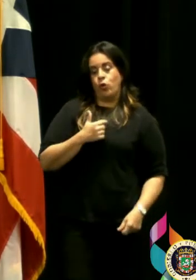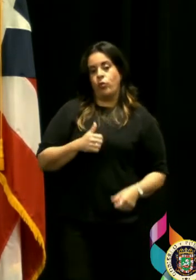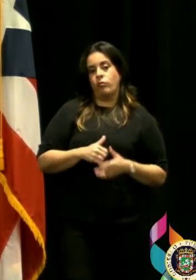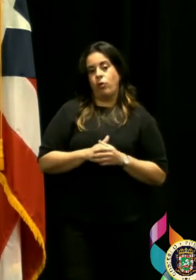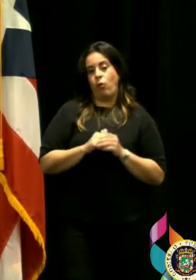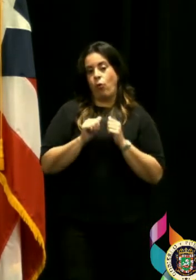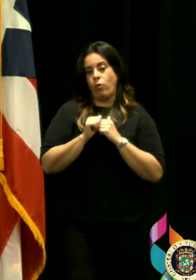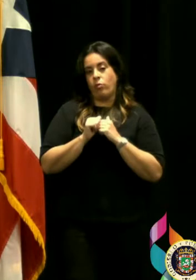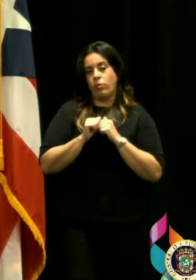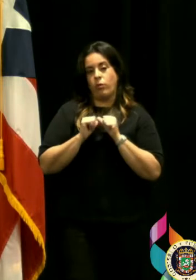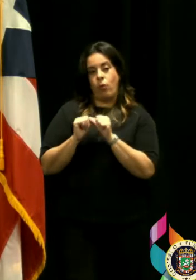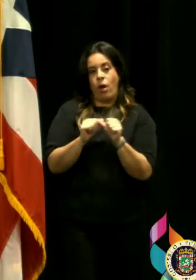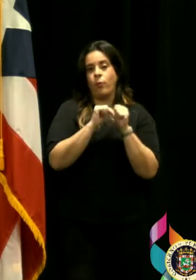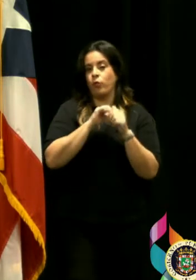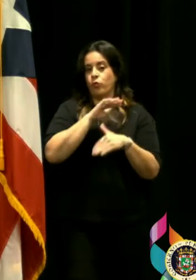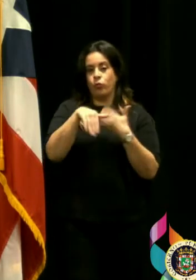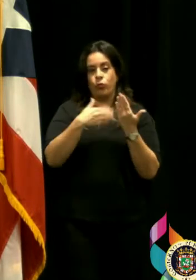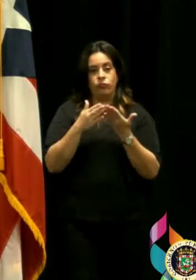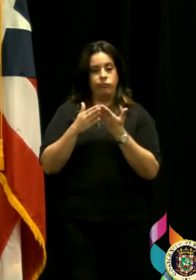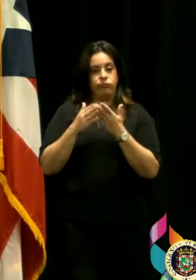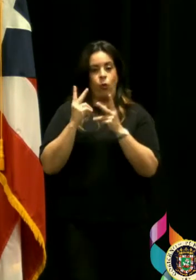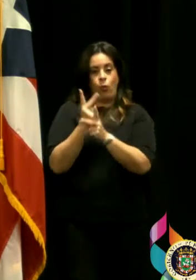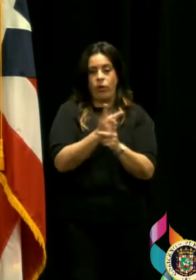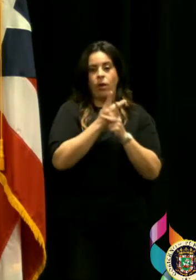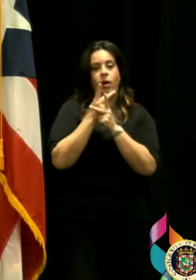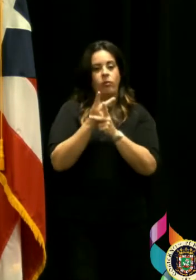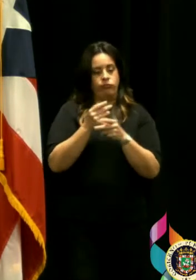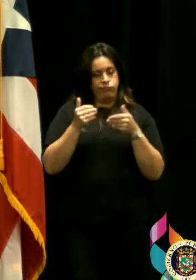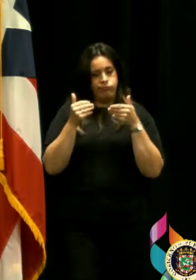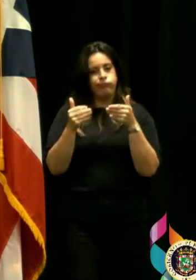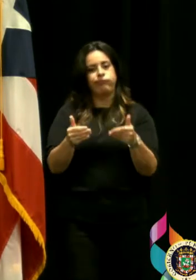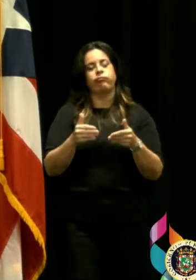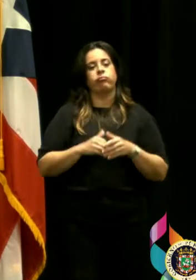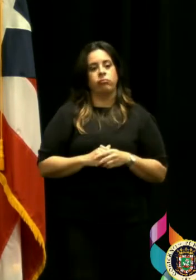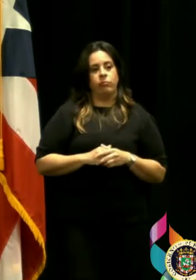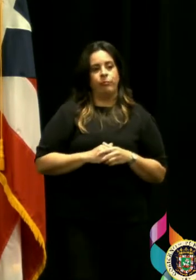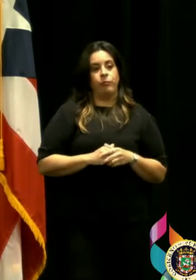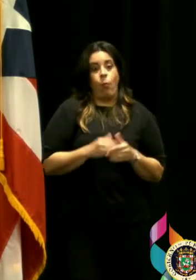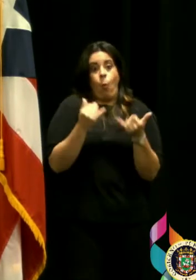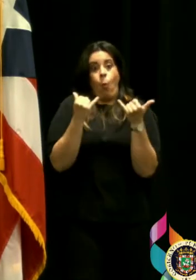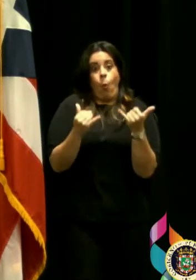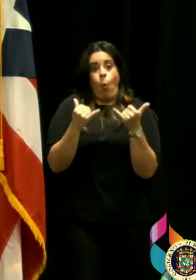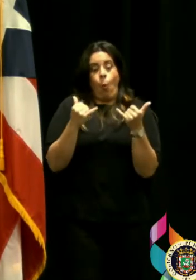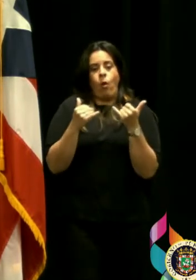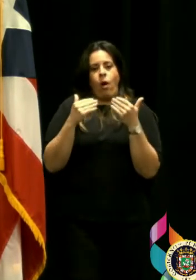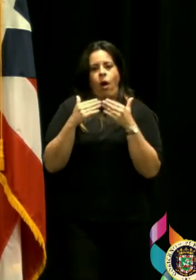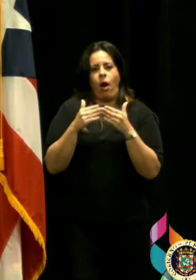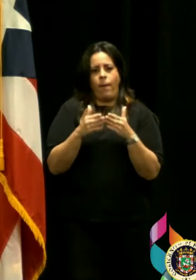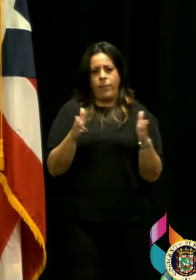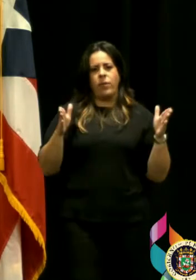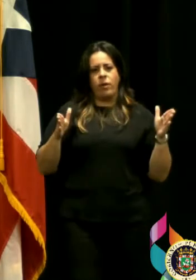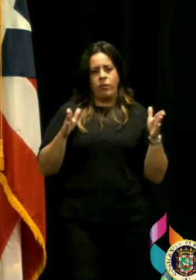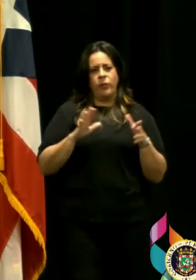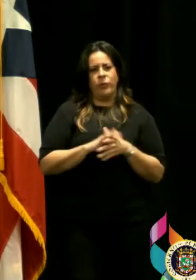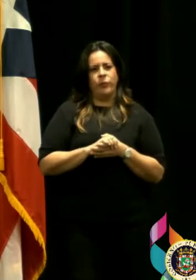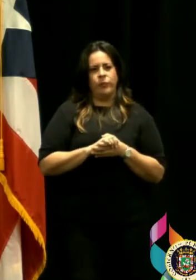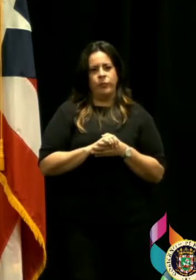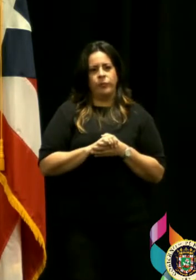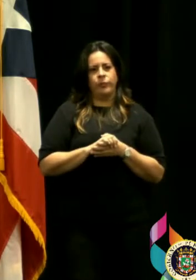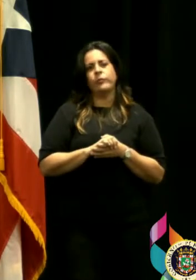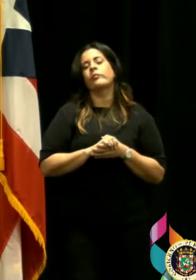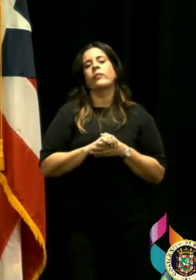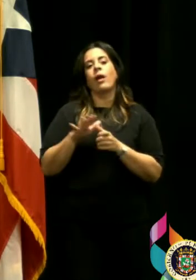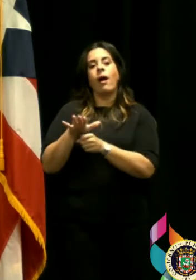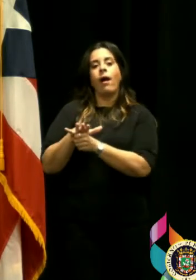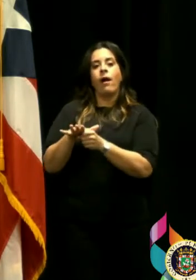tomando todas las medidas que tenemos que tomar hoy ampliamos los